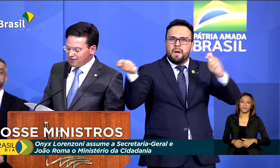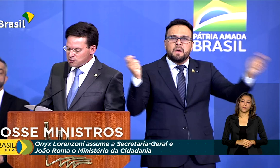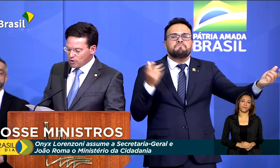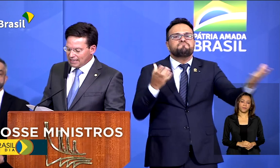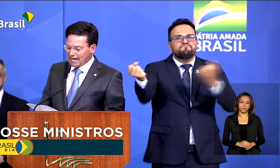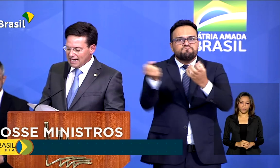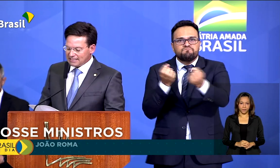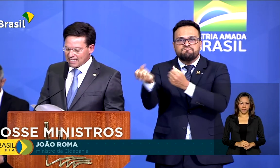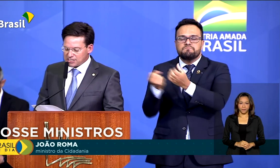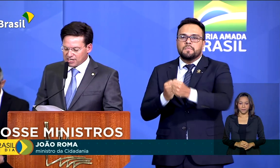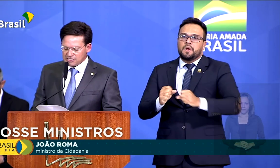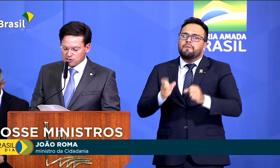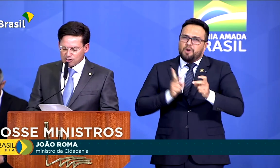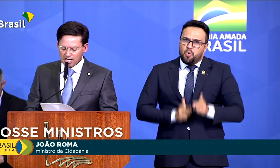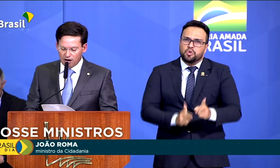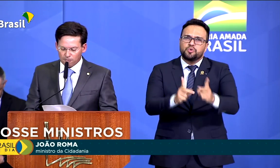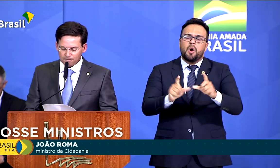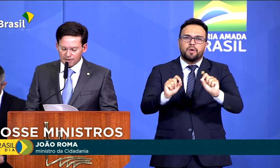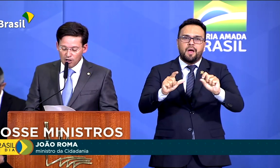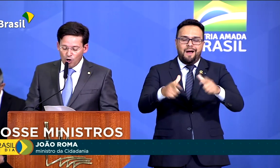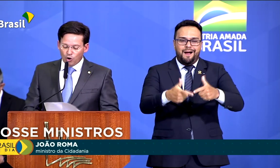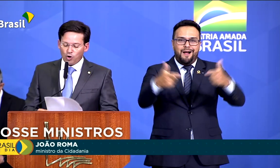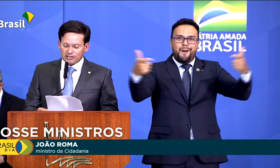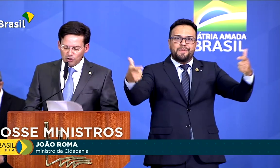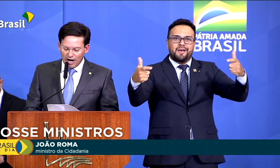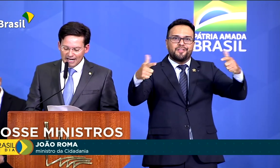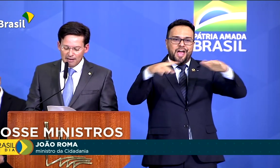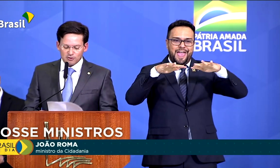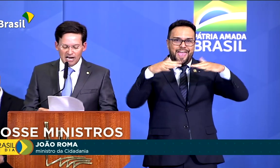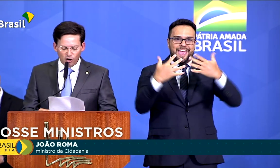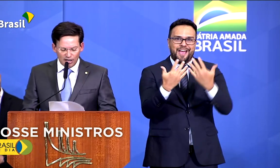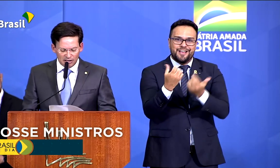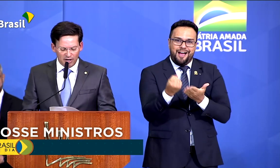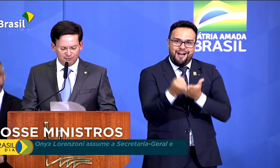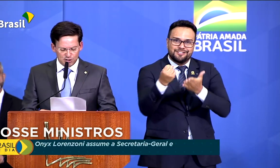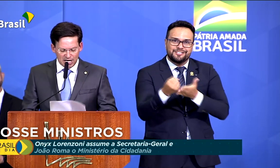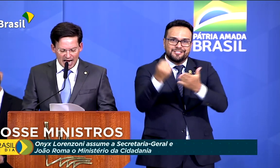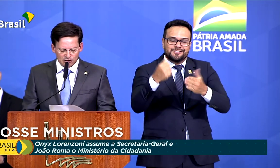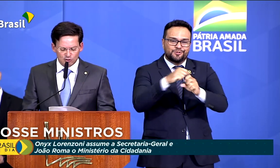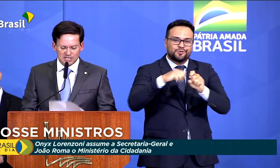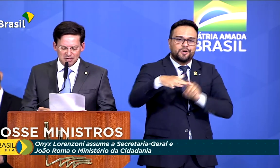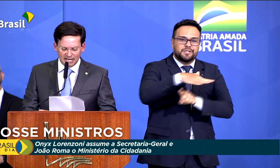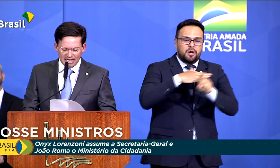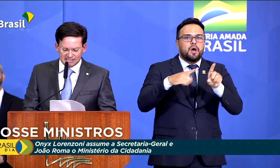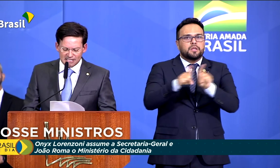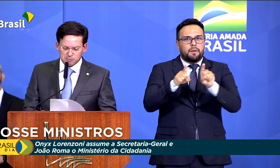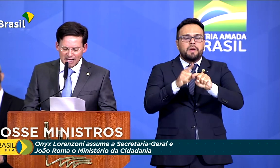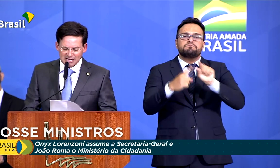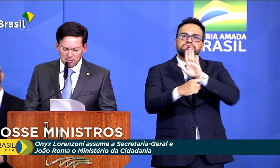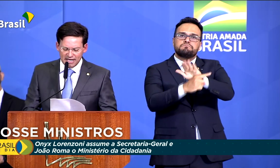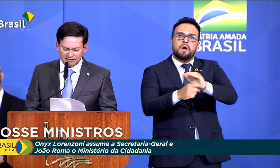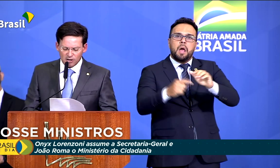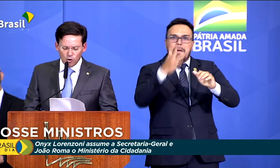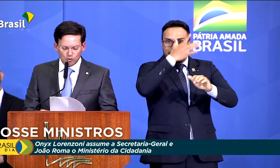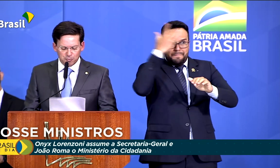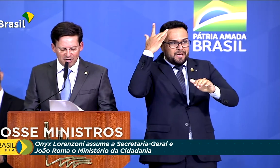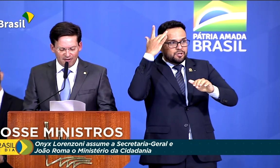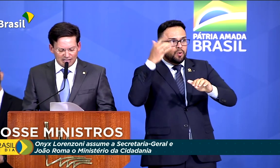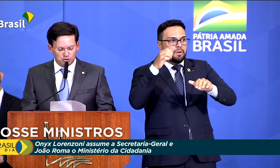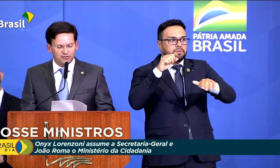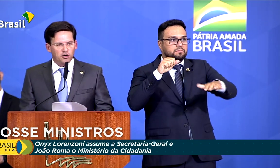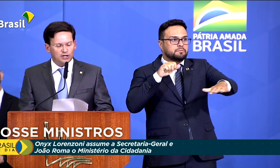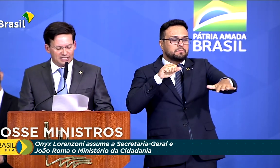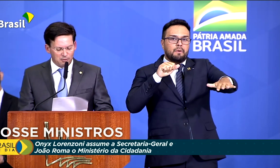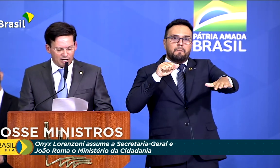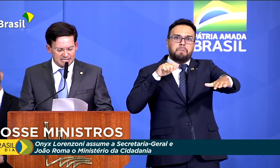e aperfeiçoando a rede de assistência social. Continuaremos acolhendo refugiados, os imigrantes e especialmente os